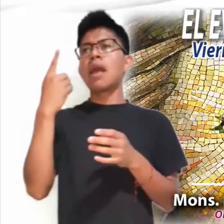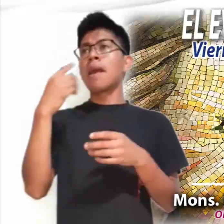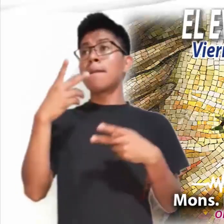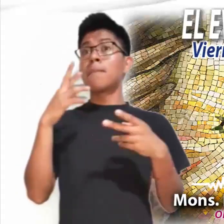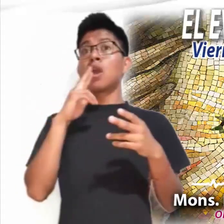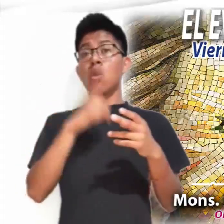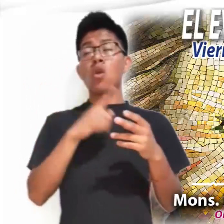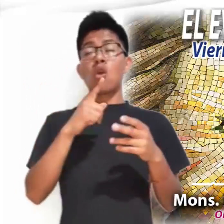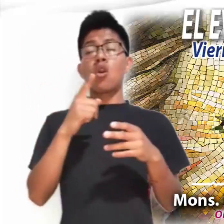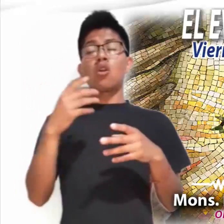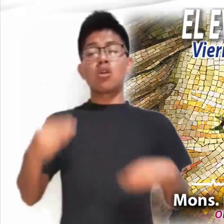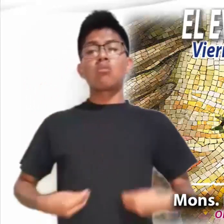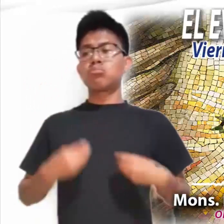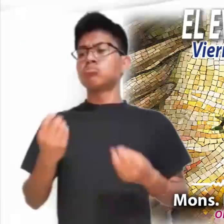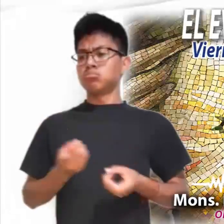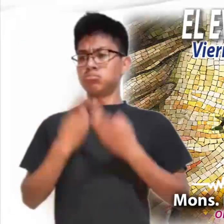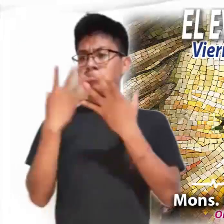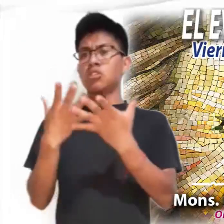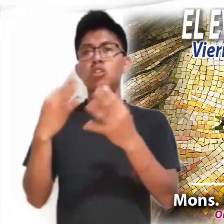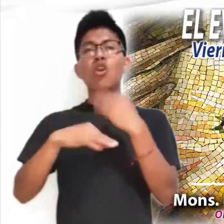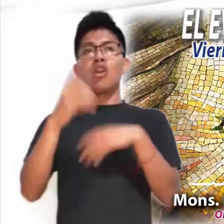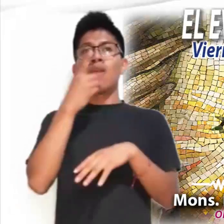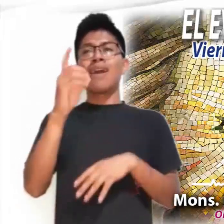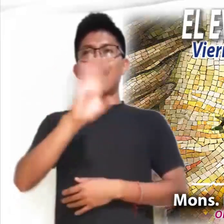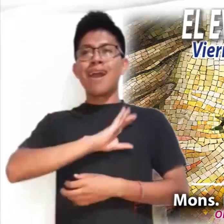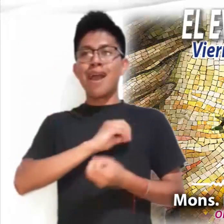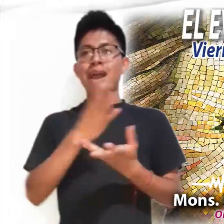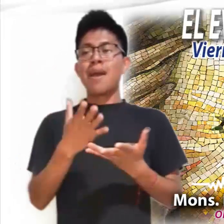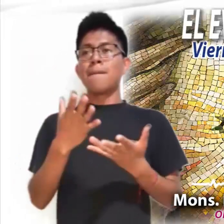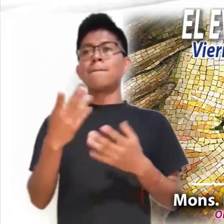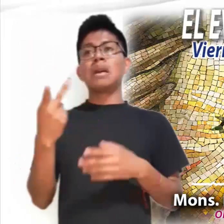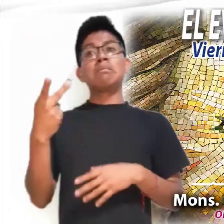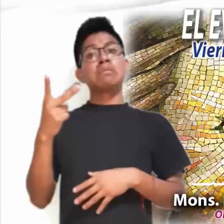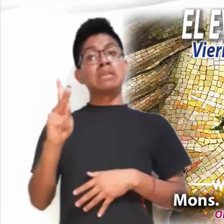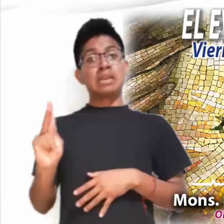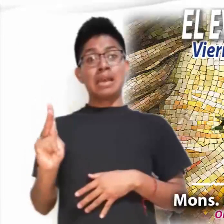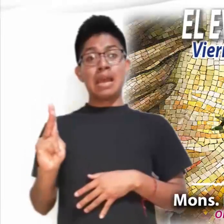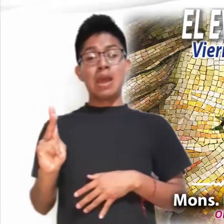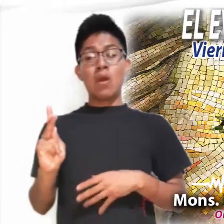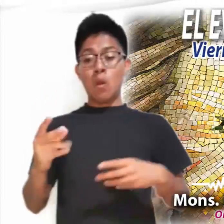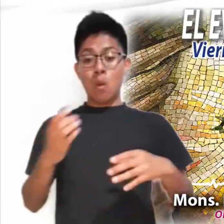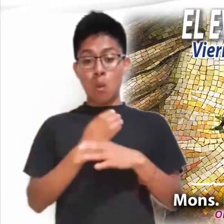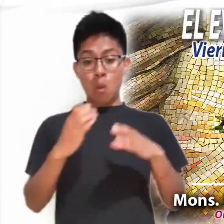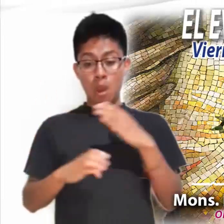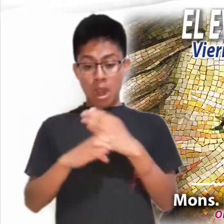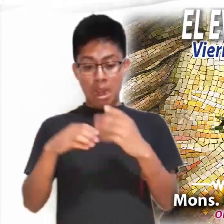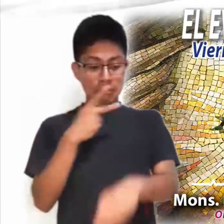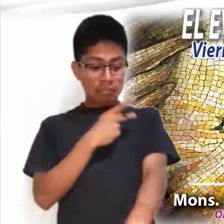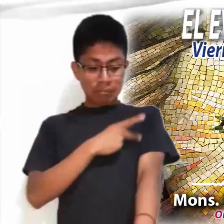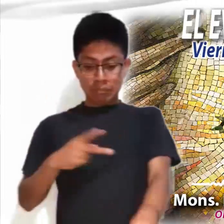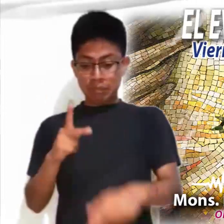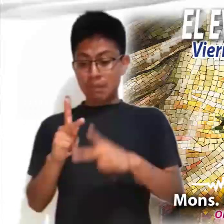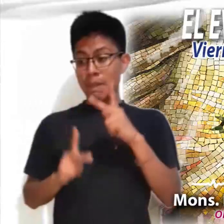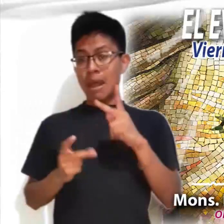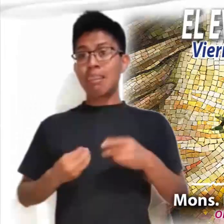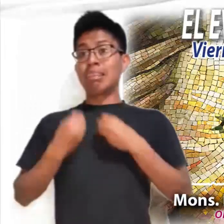admirados, todos decíamos que lo estimábamos. Sin embargo, donar una parte de nuestro cuerpo era